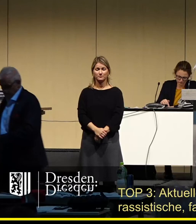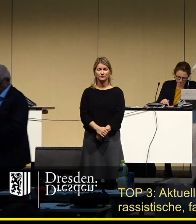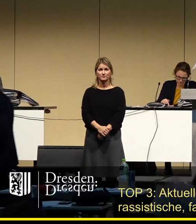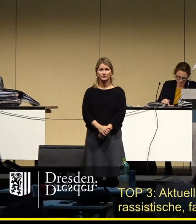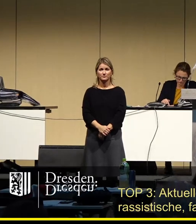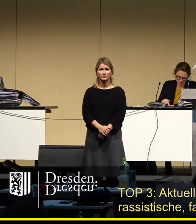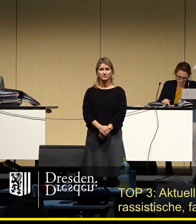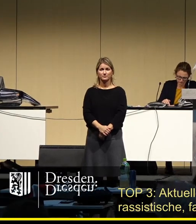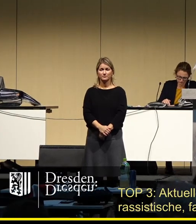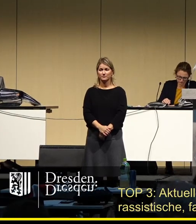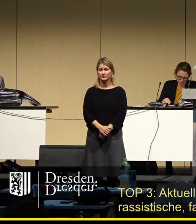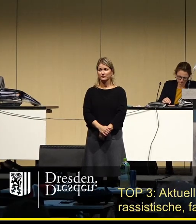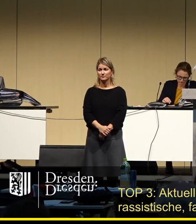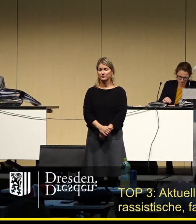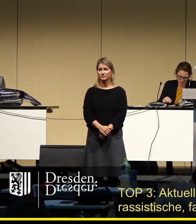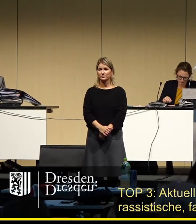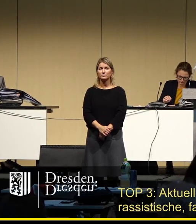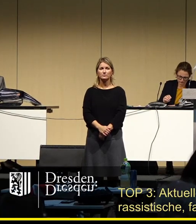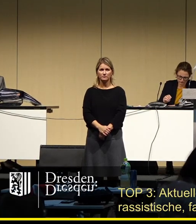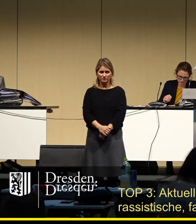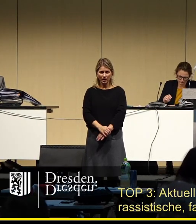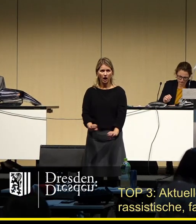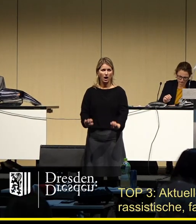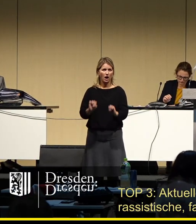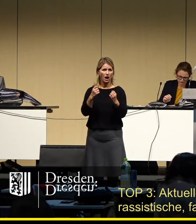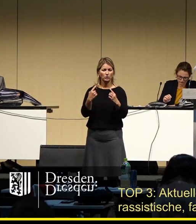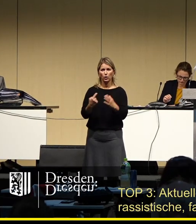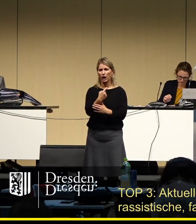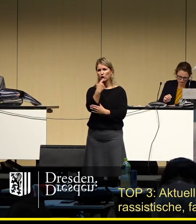Damit wäre die Aktuelle Stunde beendet.